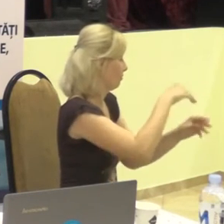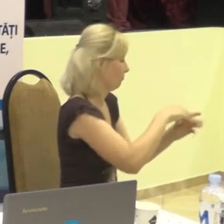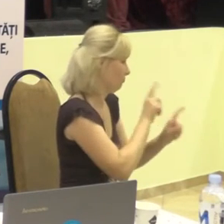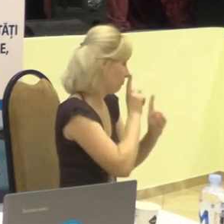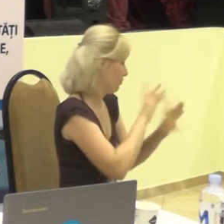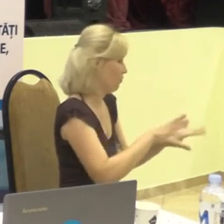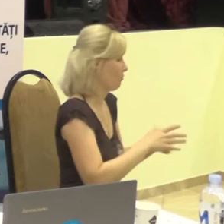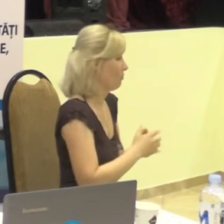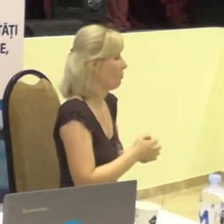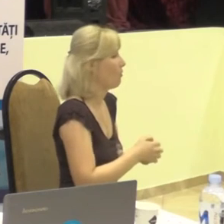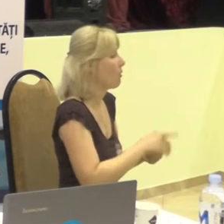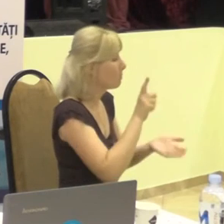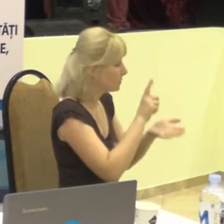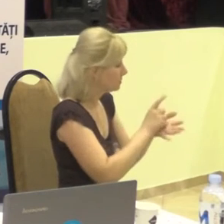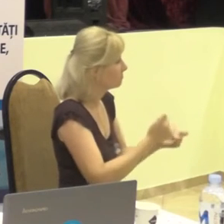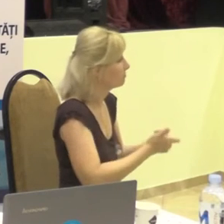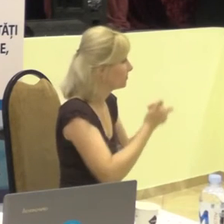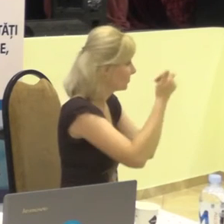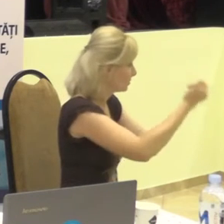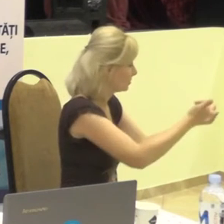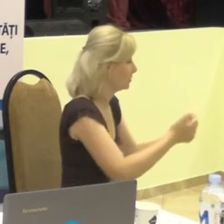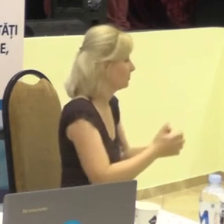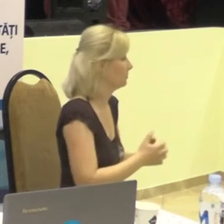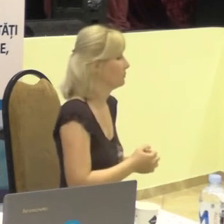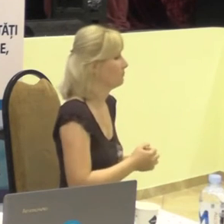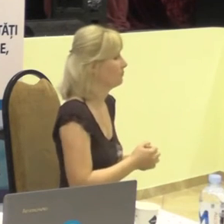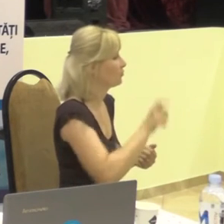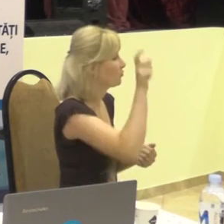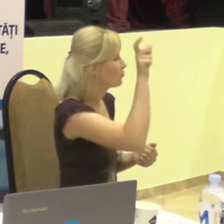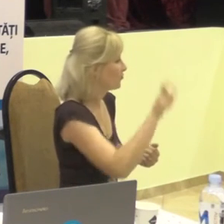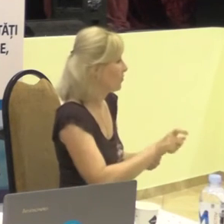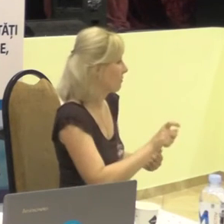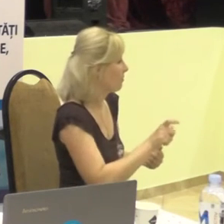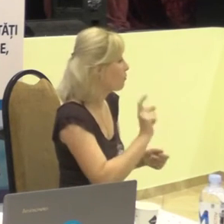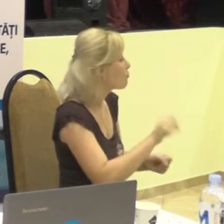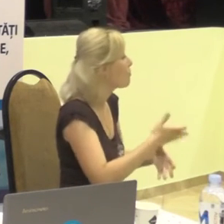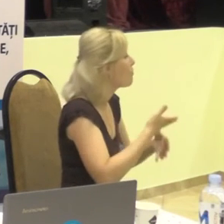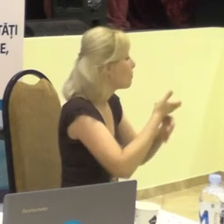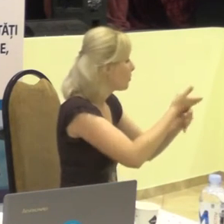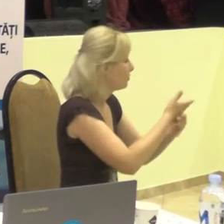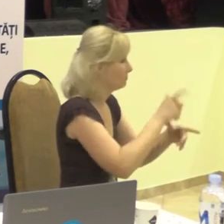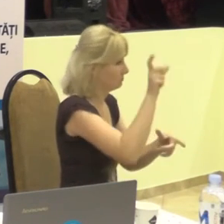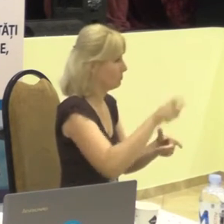Oferiție existentă ca...